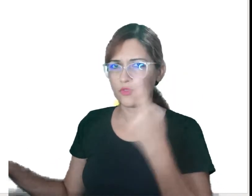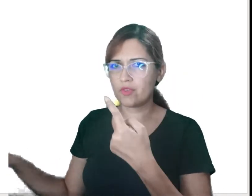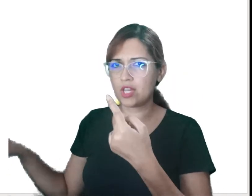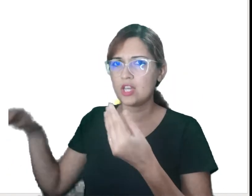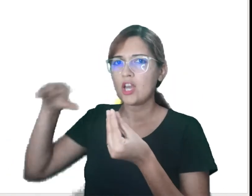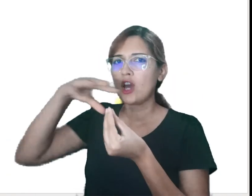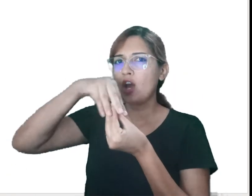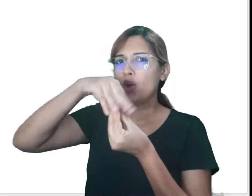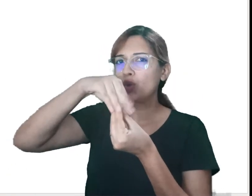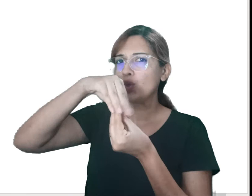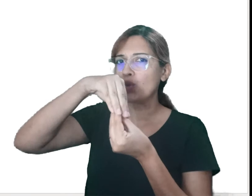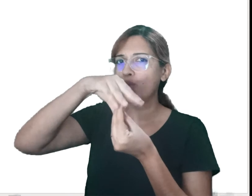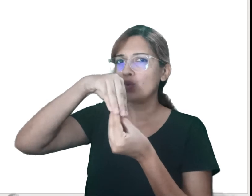Viu a coxinha?